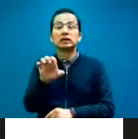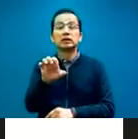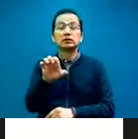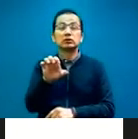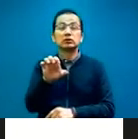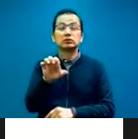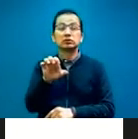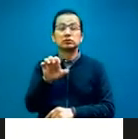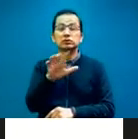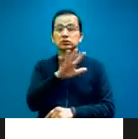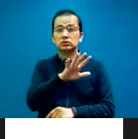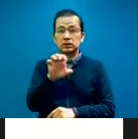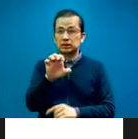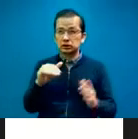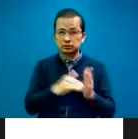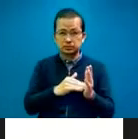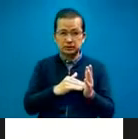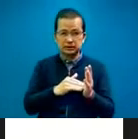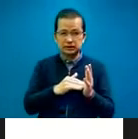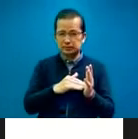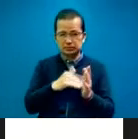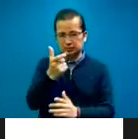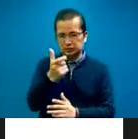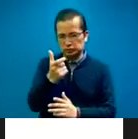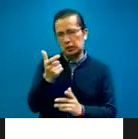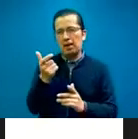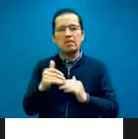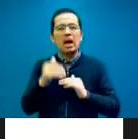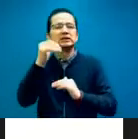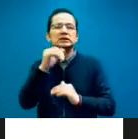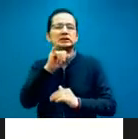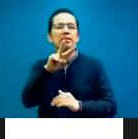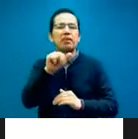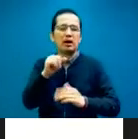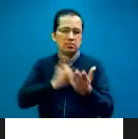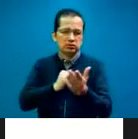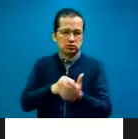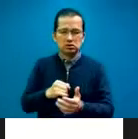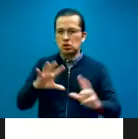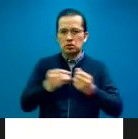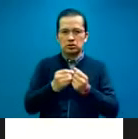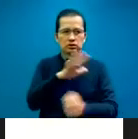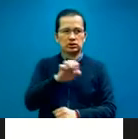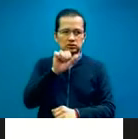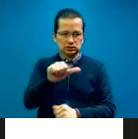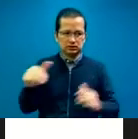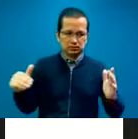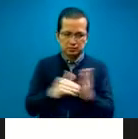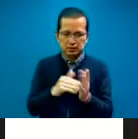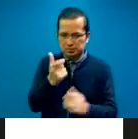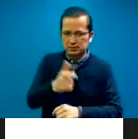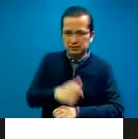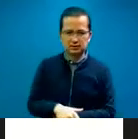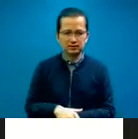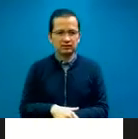me parece que eran 500 mil, 500 mil pesos masiva, 516 mil pesos, me parece. Para que nadie